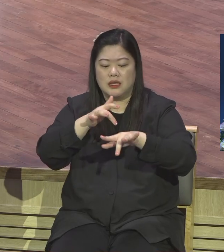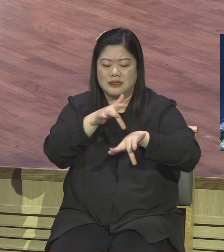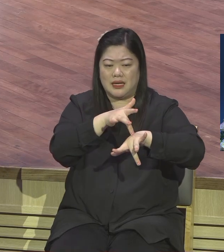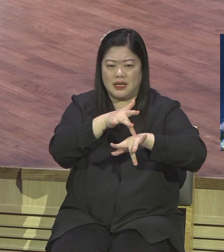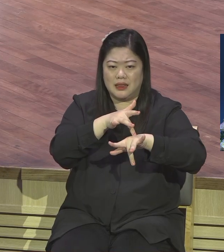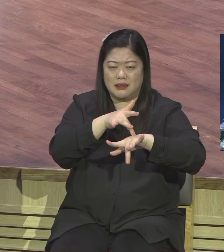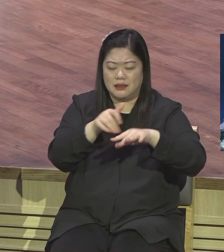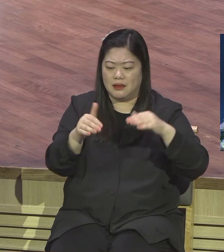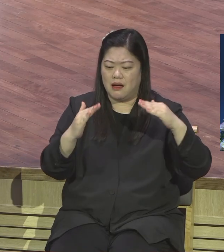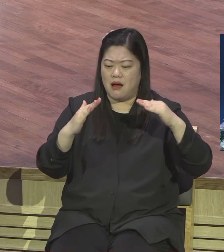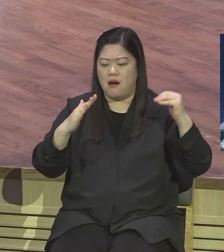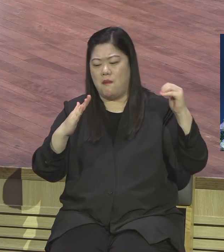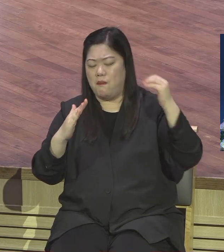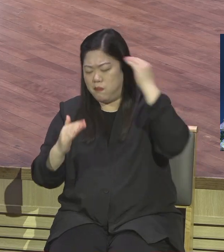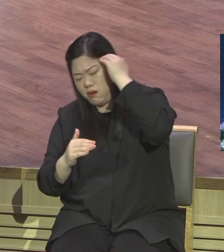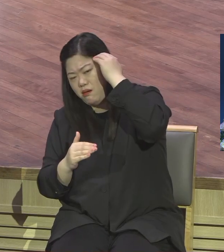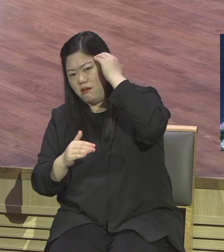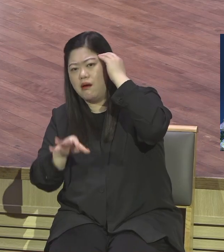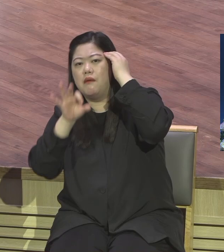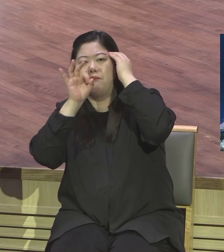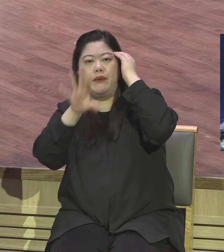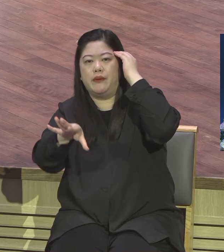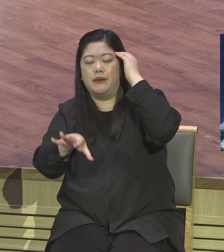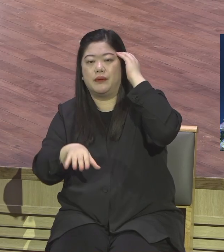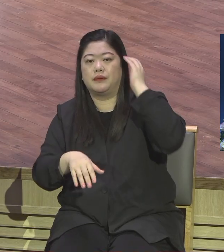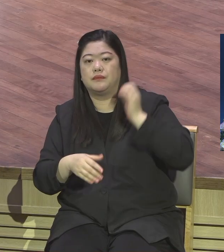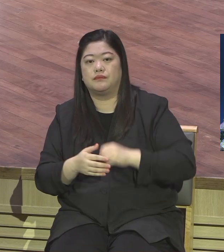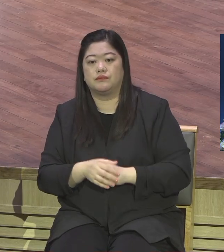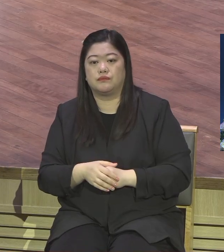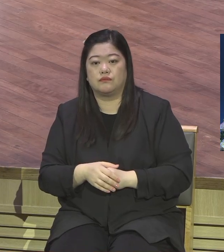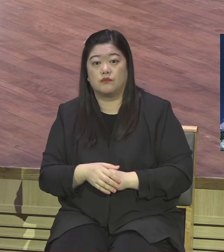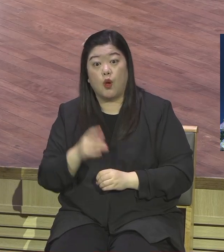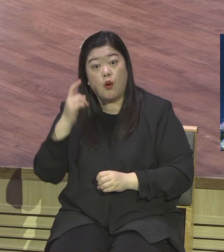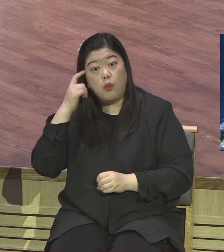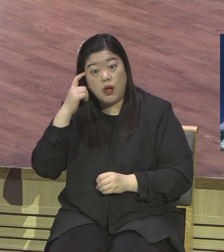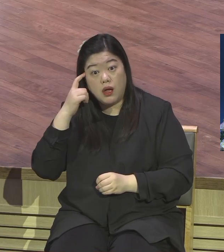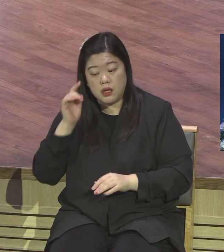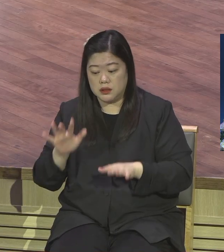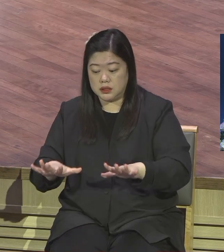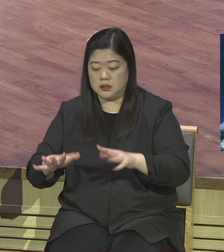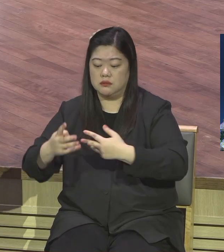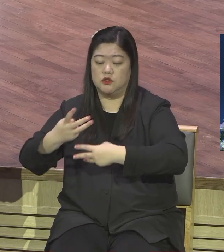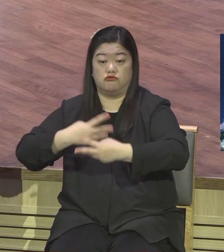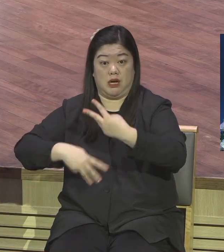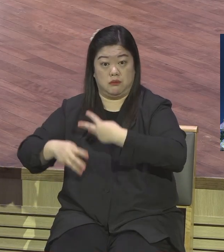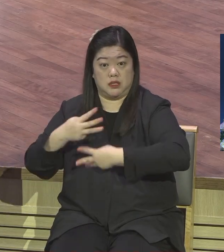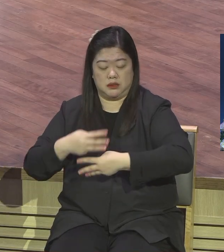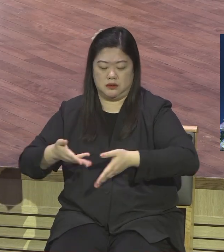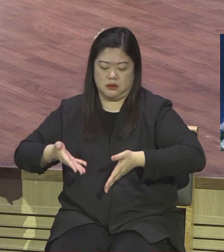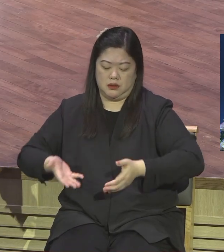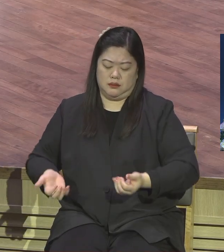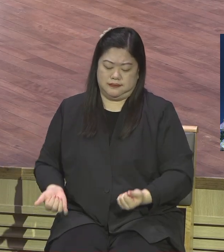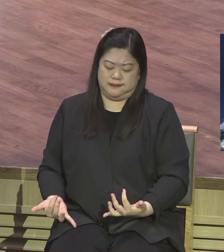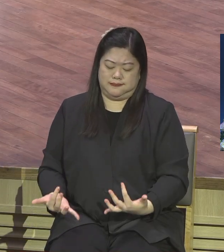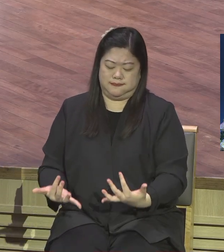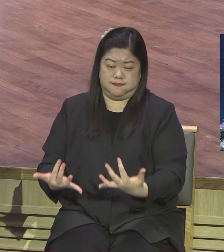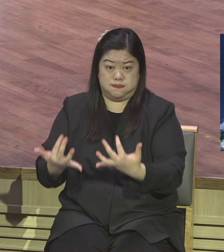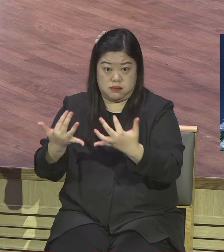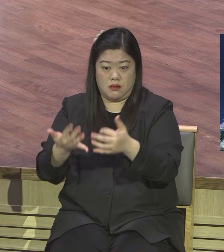이기지 못해요 못합니다 왜? 우리의 랩너트들이 일어나고 있어요 지금 랩너트들이 확 일어나고